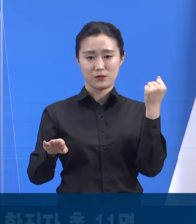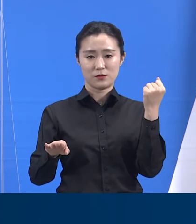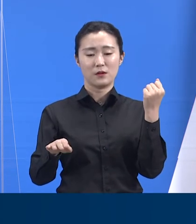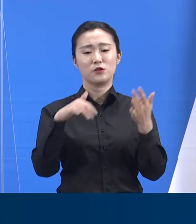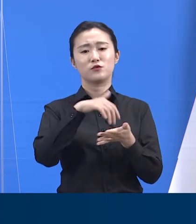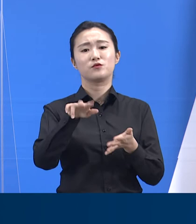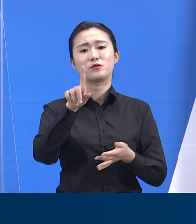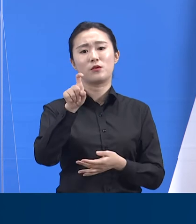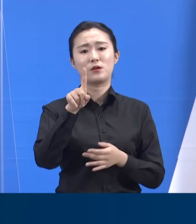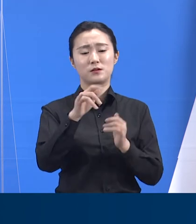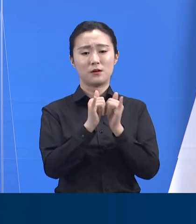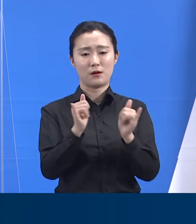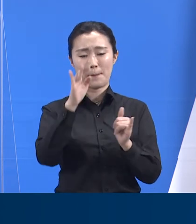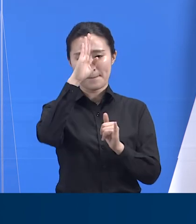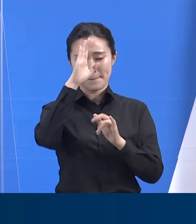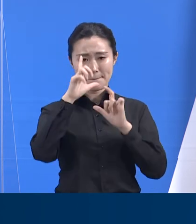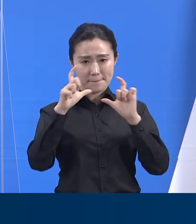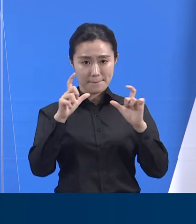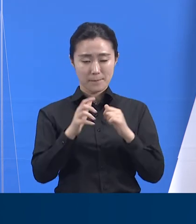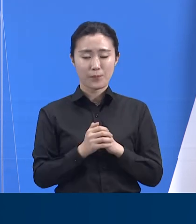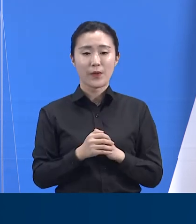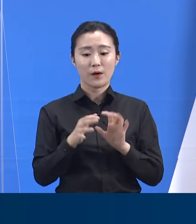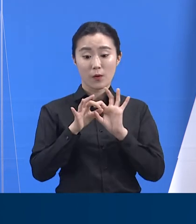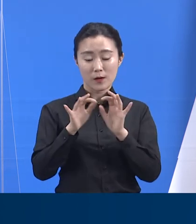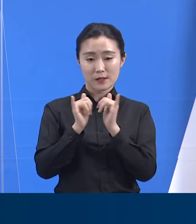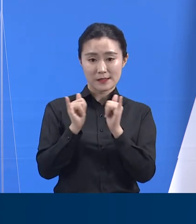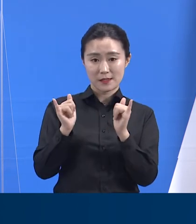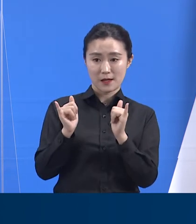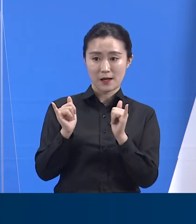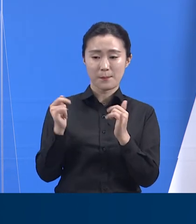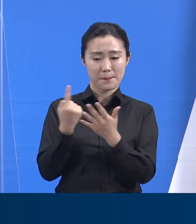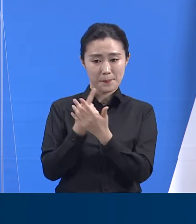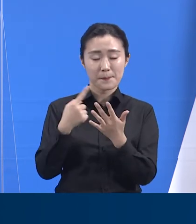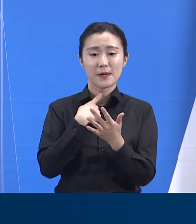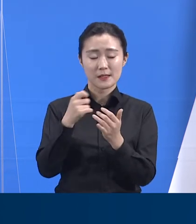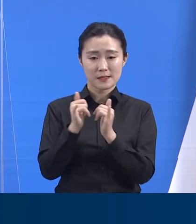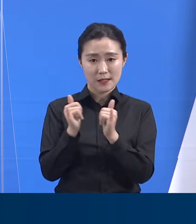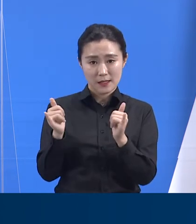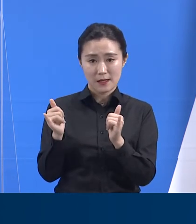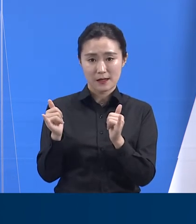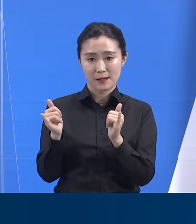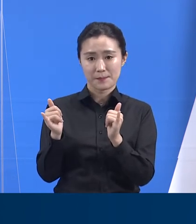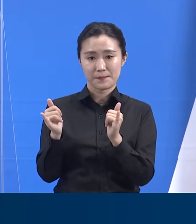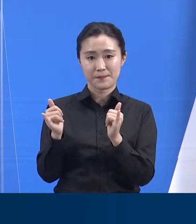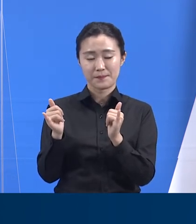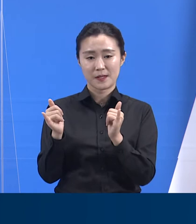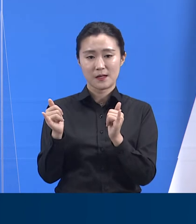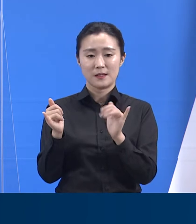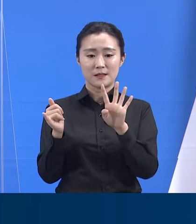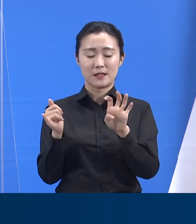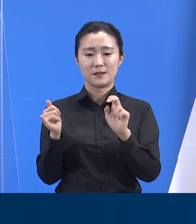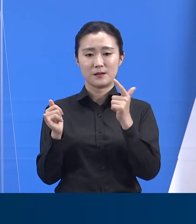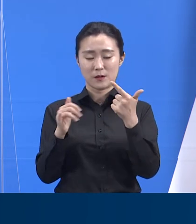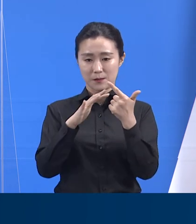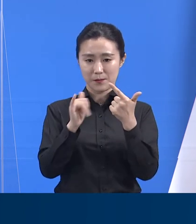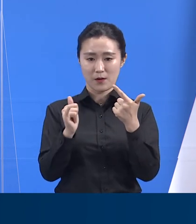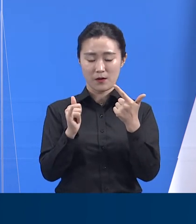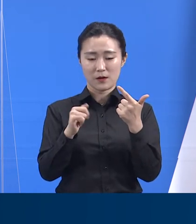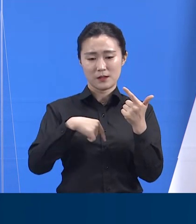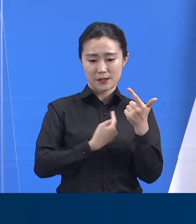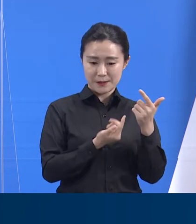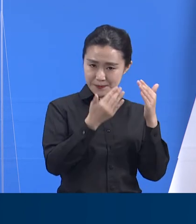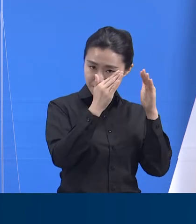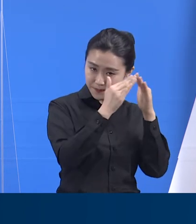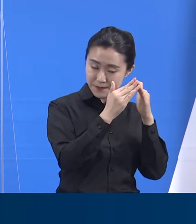관련자들에 대해서는 검사를 완료했으며 접촉자 분류를 통해 46명은 자가격리, 11명은